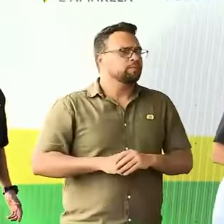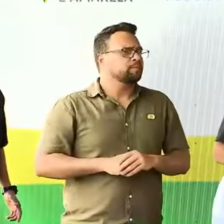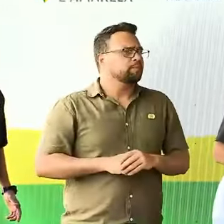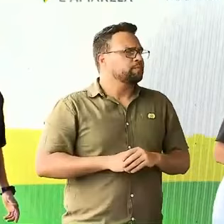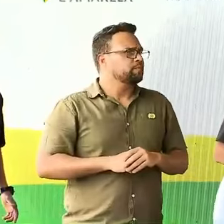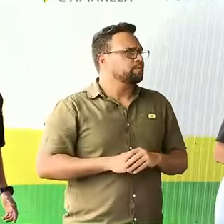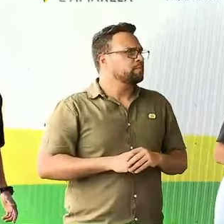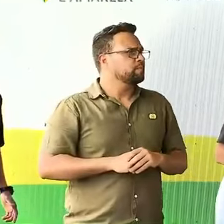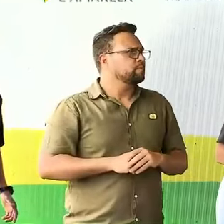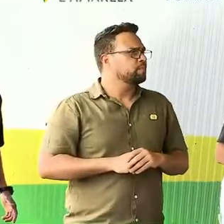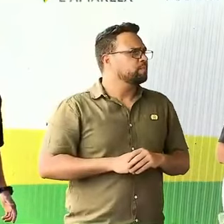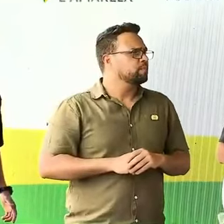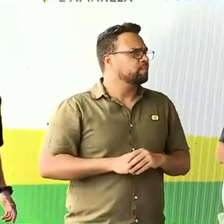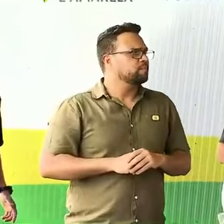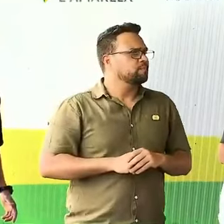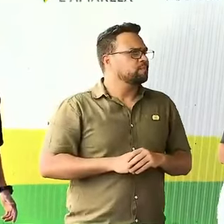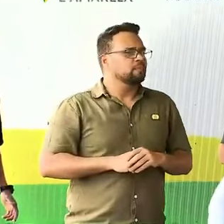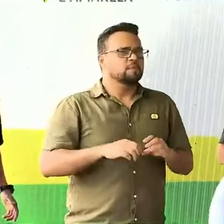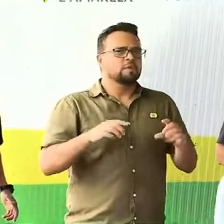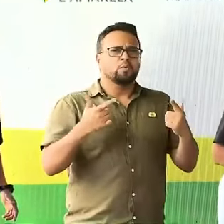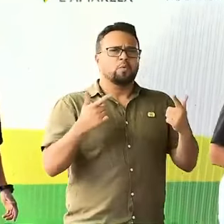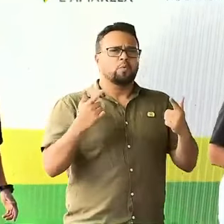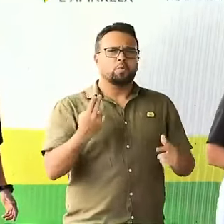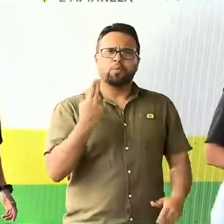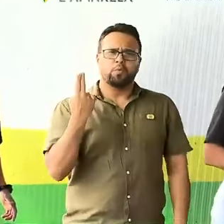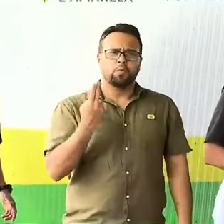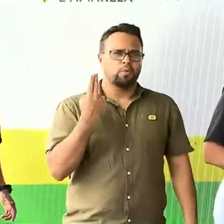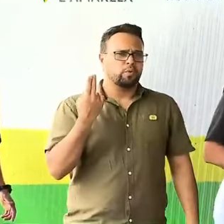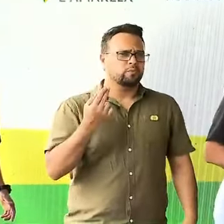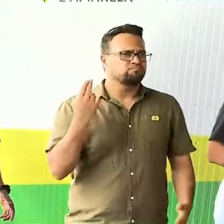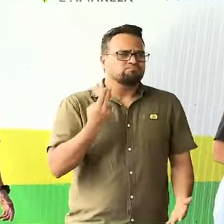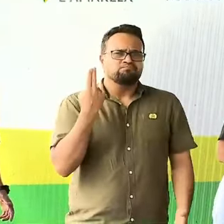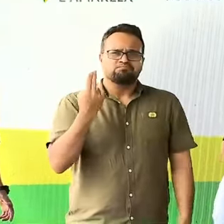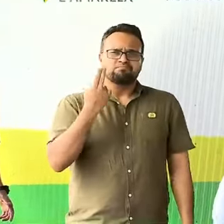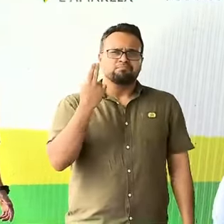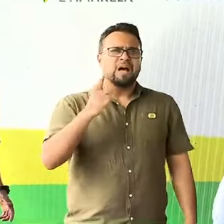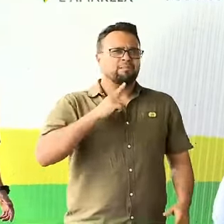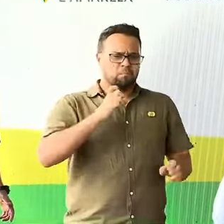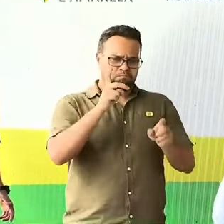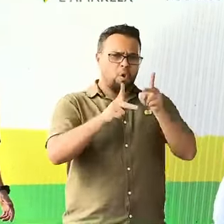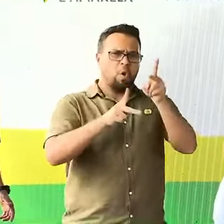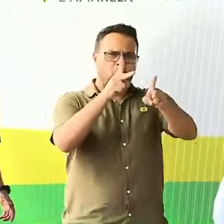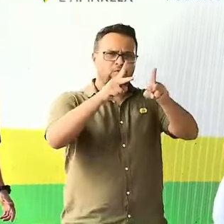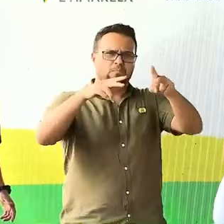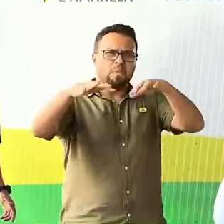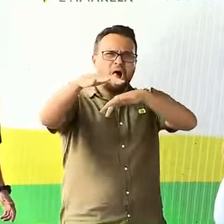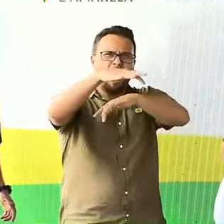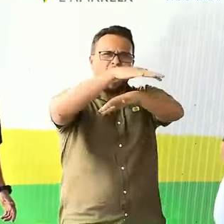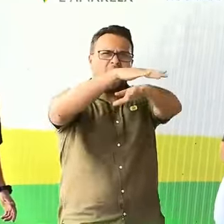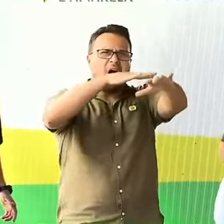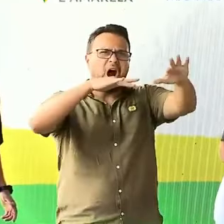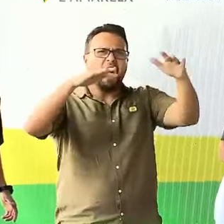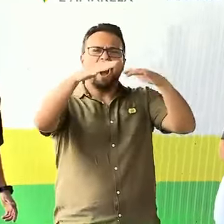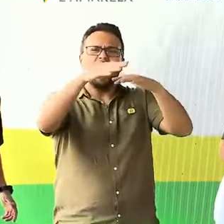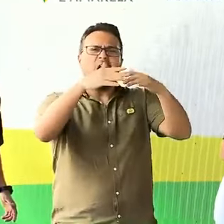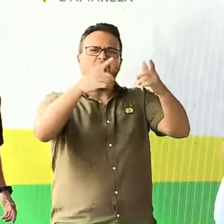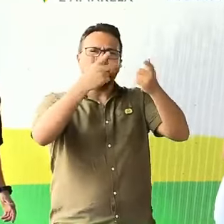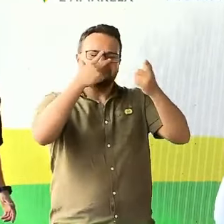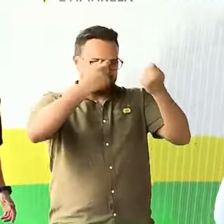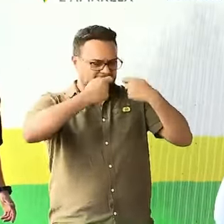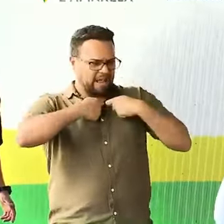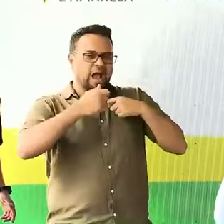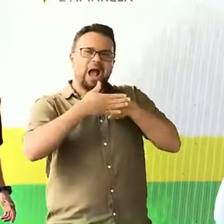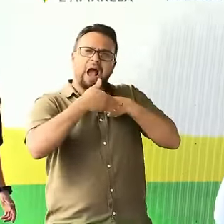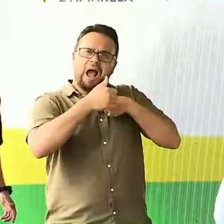Não tem preço ser recebido por vocês dessa forma carinhosa.